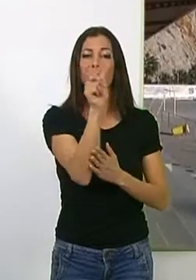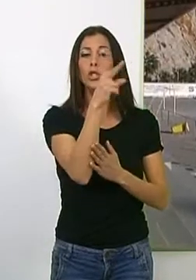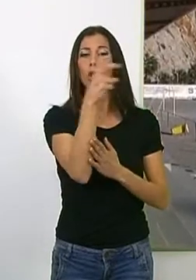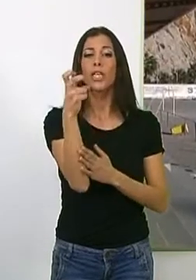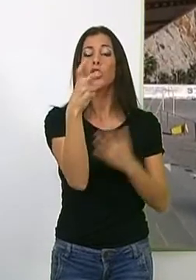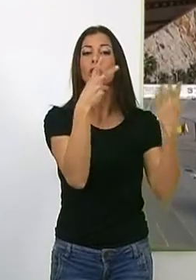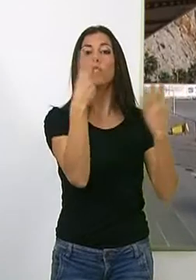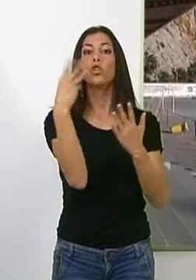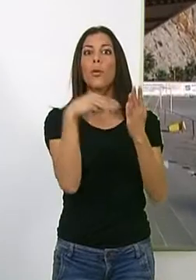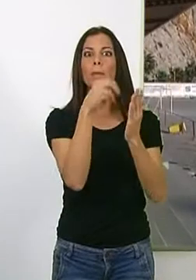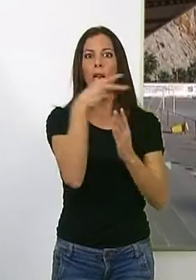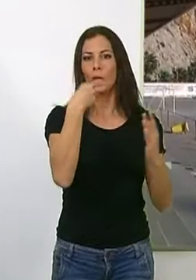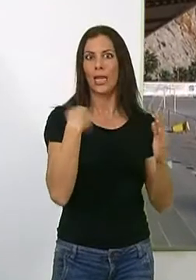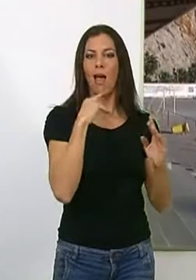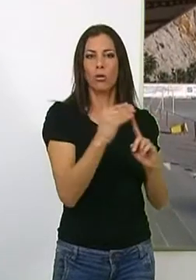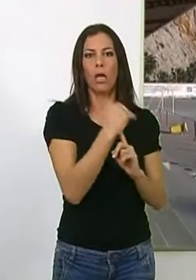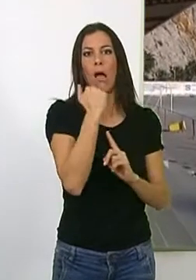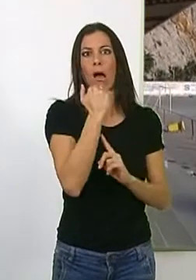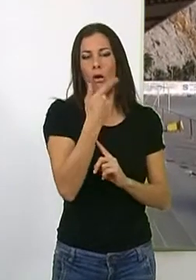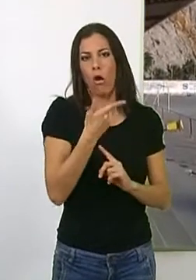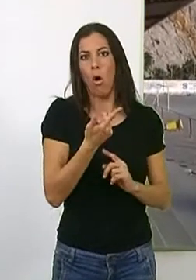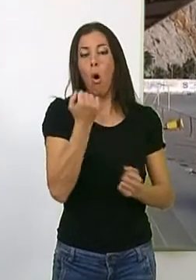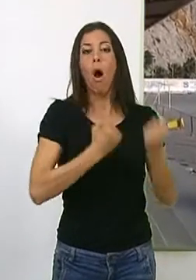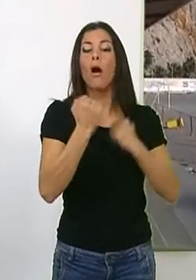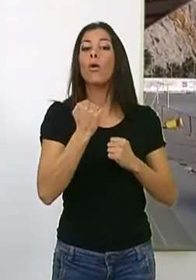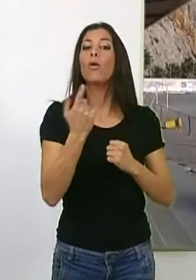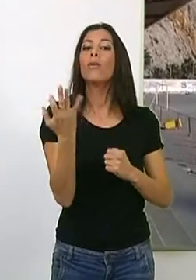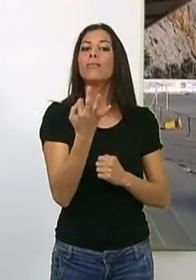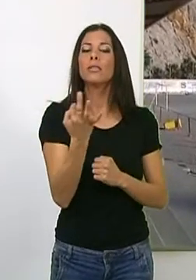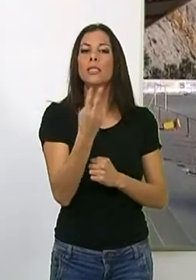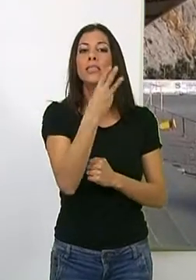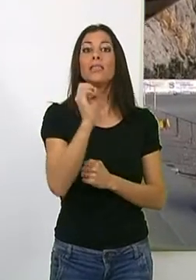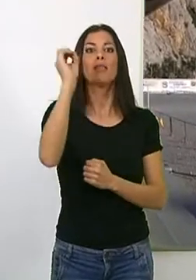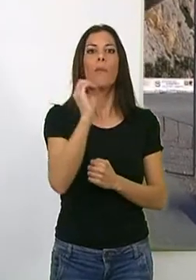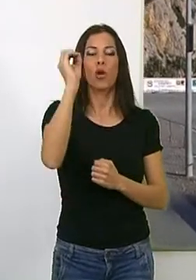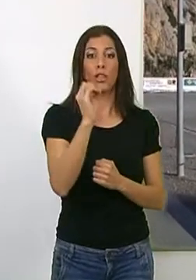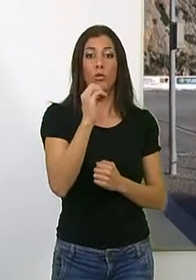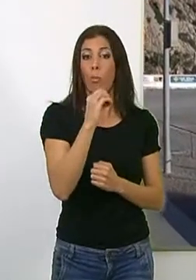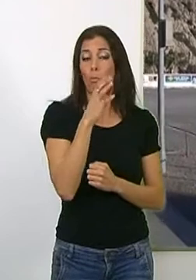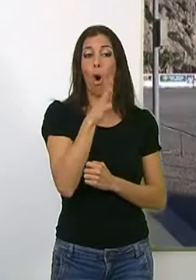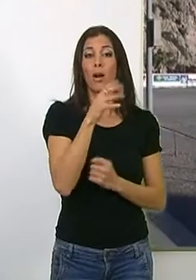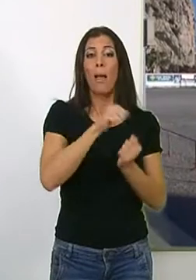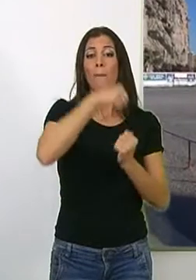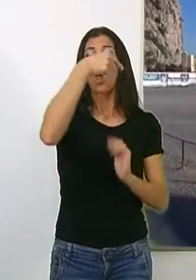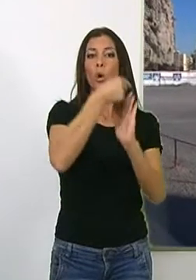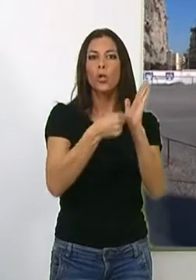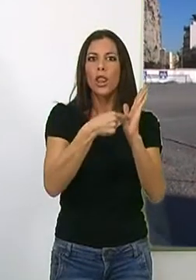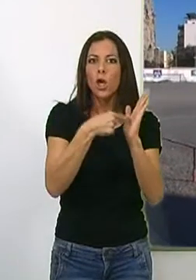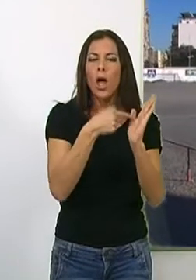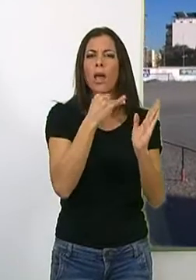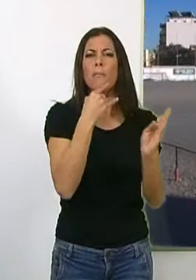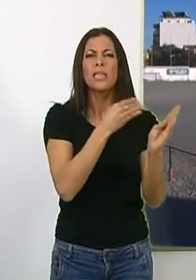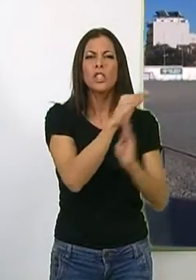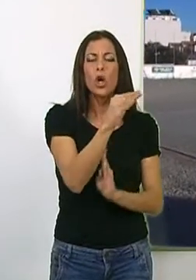278.000 euros, lo que supone un ahorro de aproximadamente un 30%, ya que el pliego de condiciones